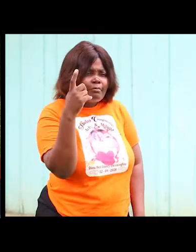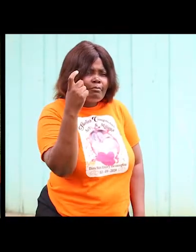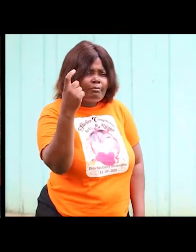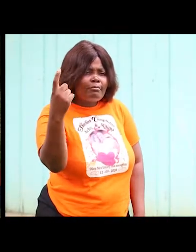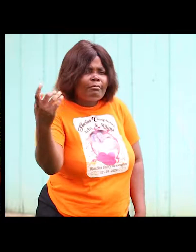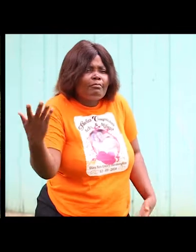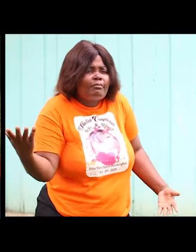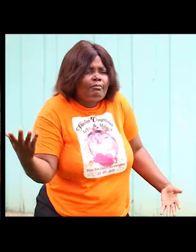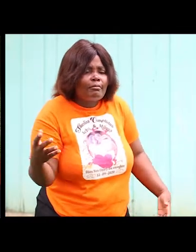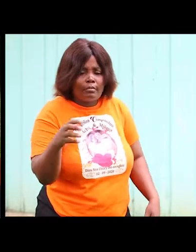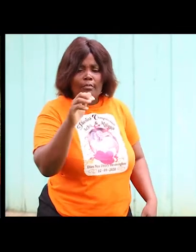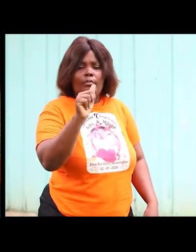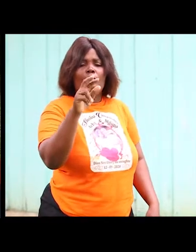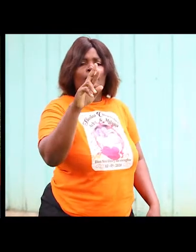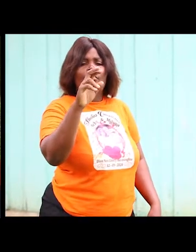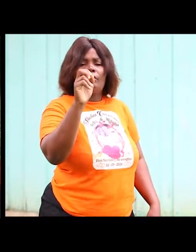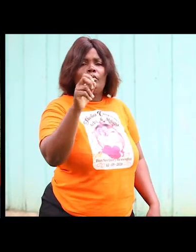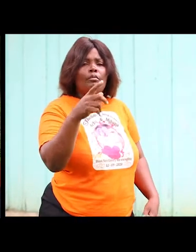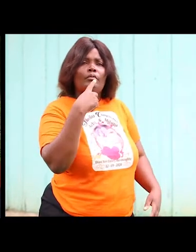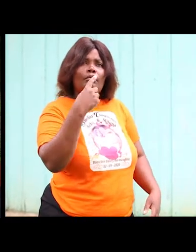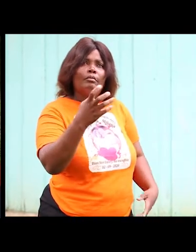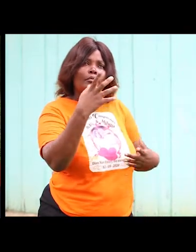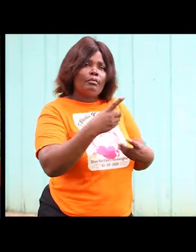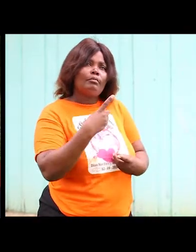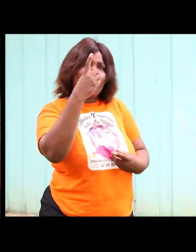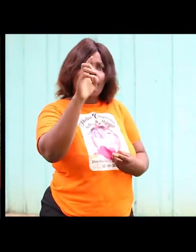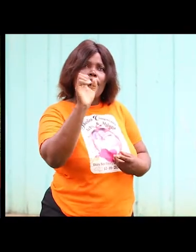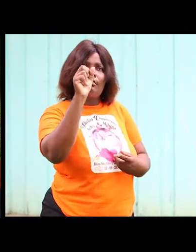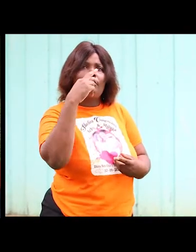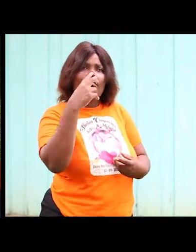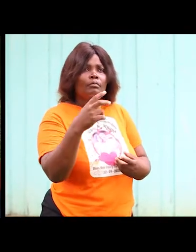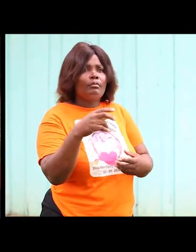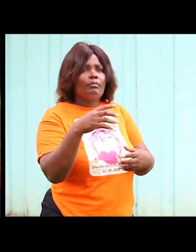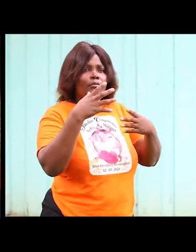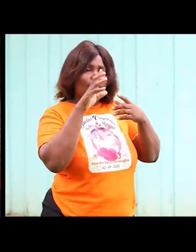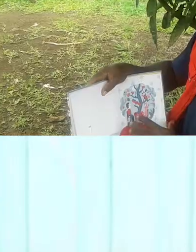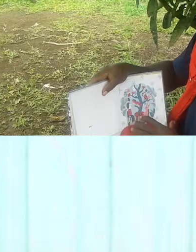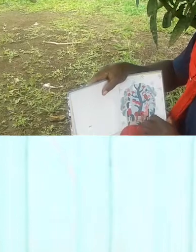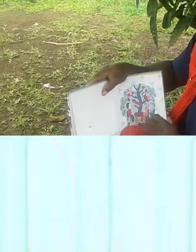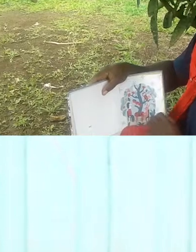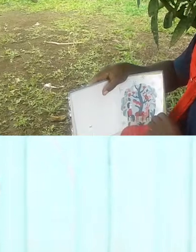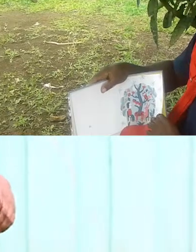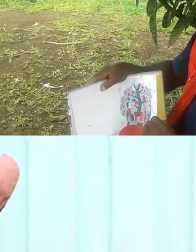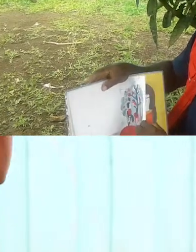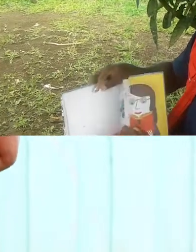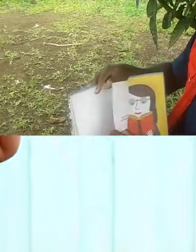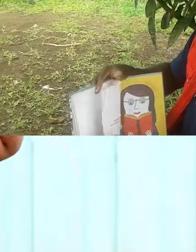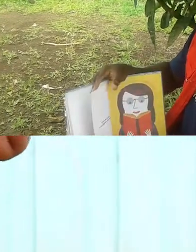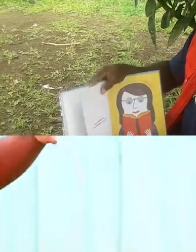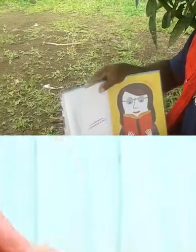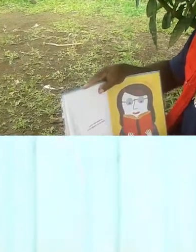aurelio si aventuras el cerdito el búho una chica pájaro